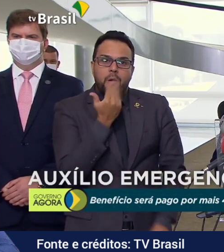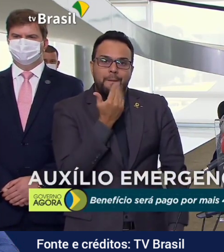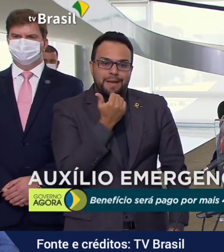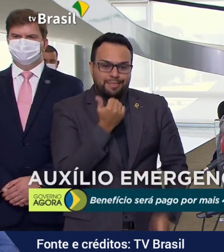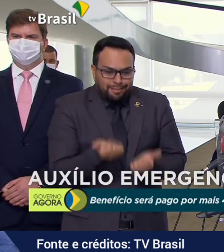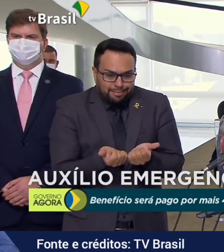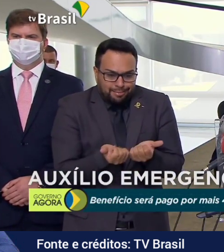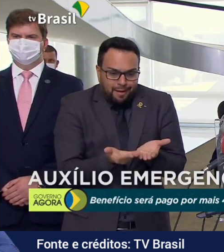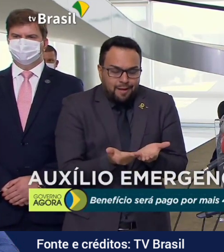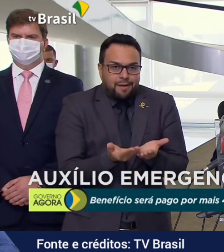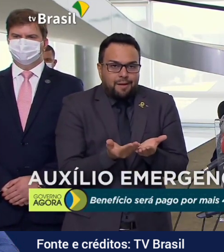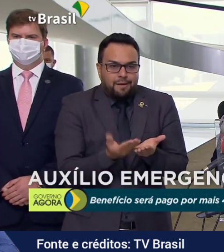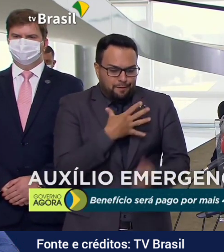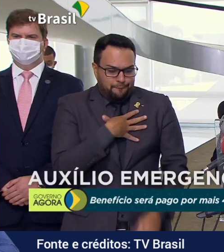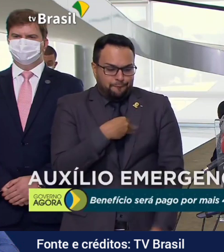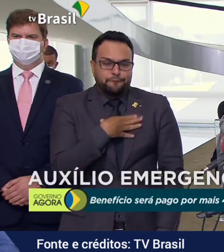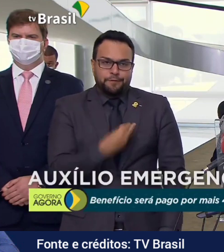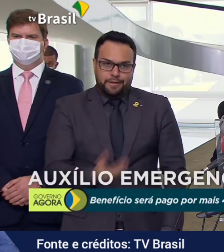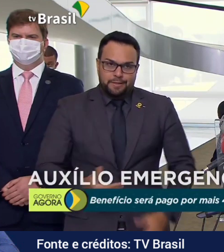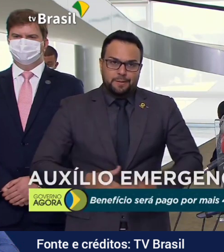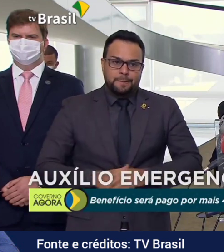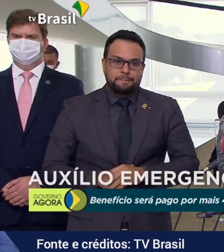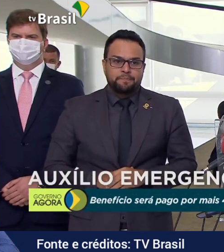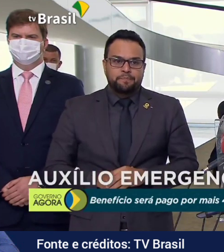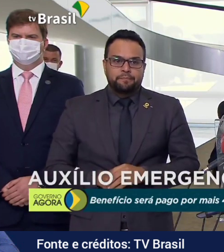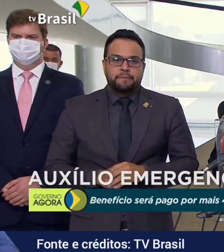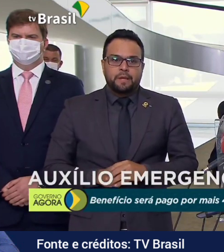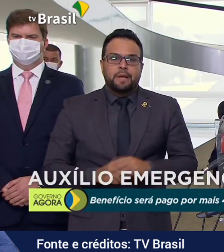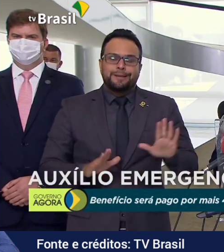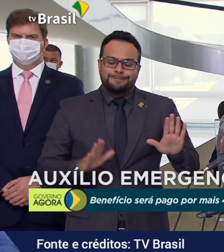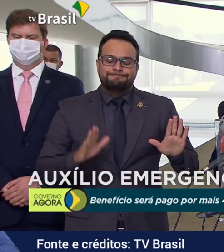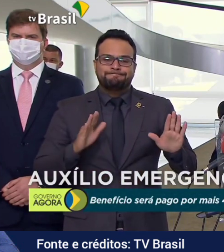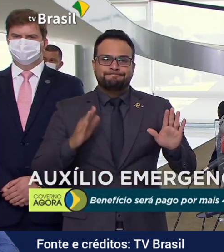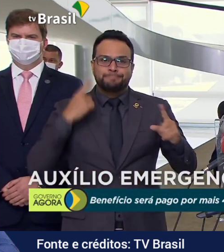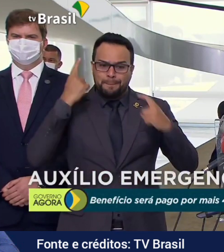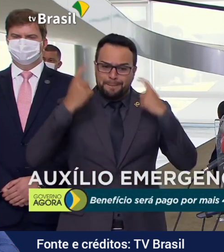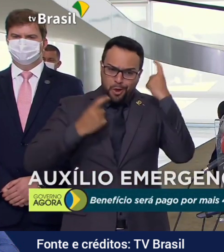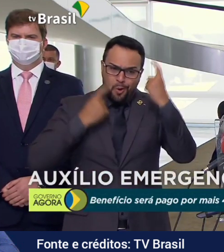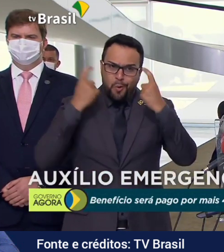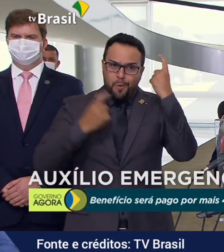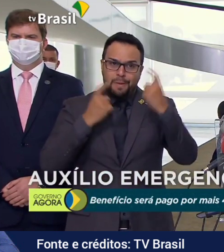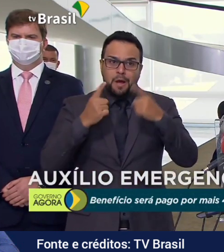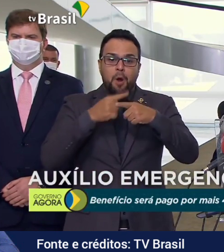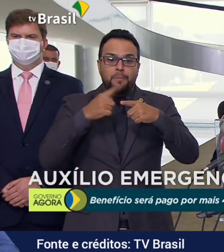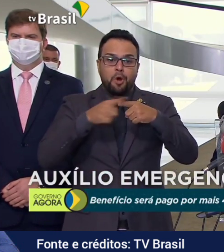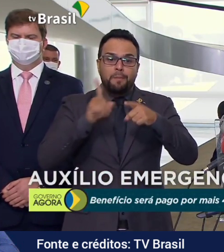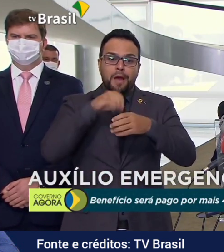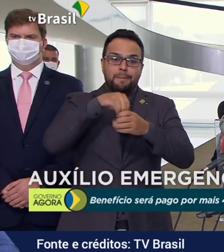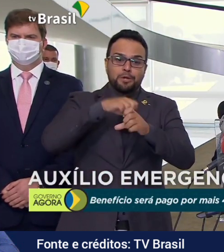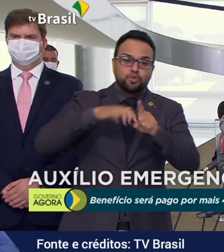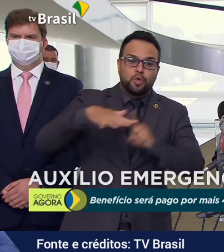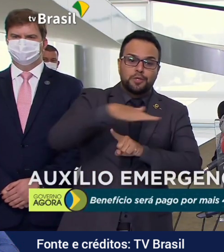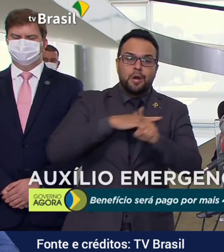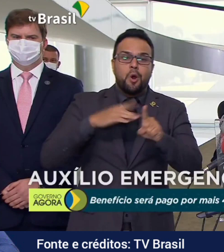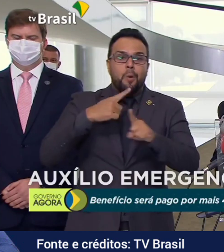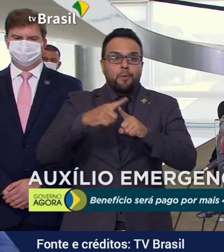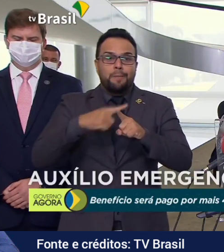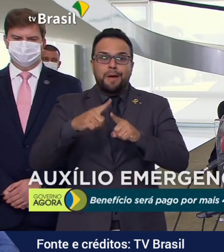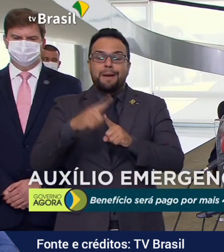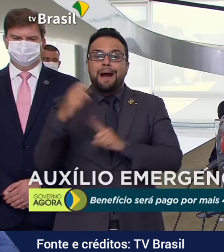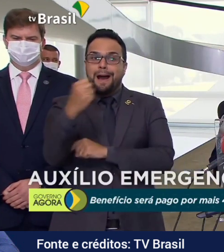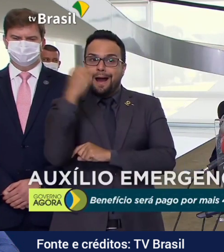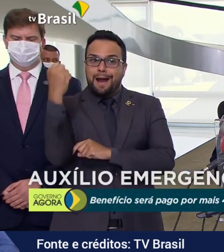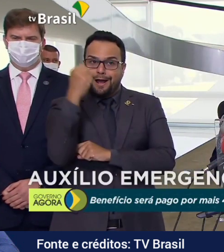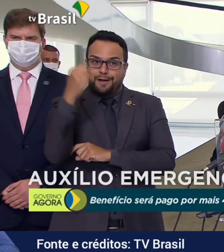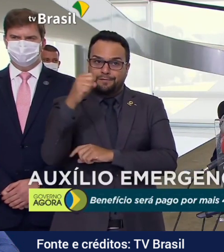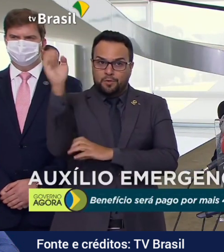dar para os seus filhos. Eu temo por problemas sociais gravíssimos no Brasil. O auxílio emergencial